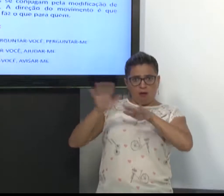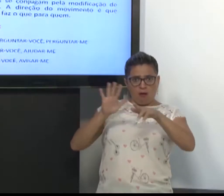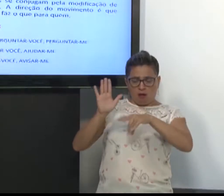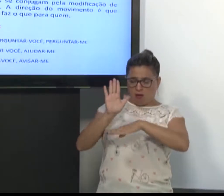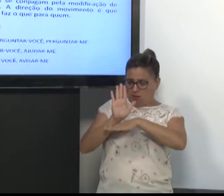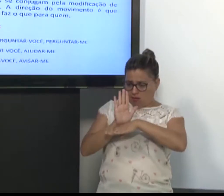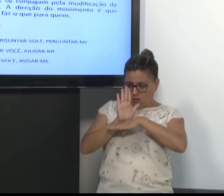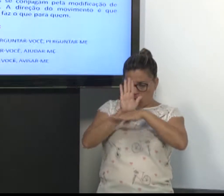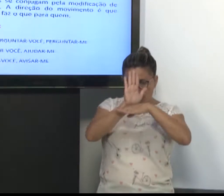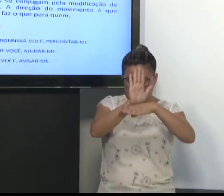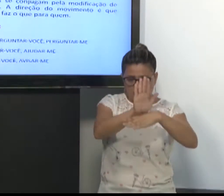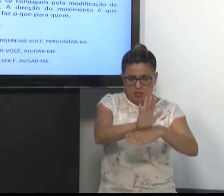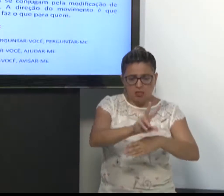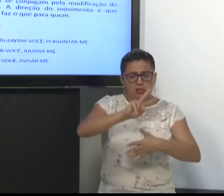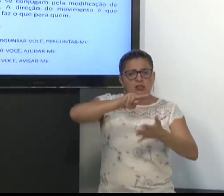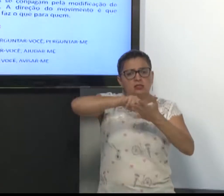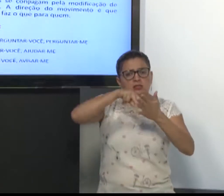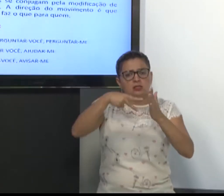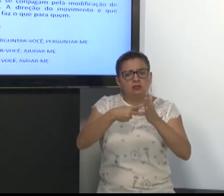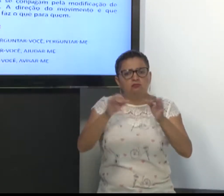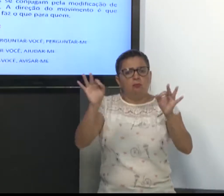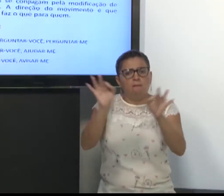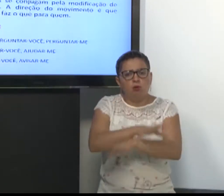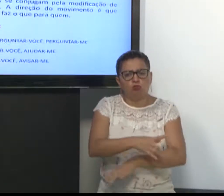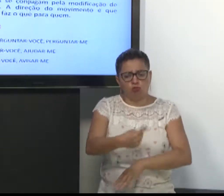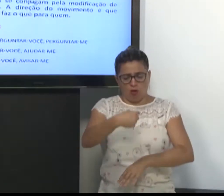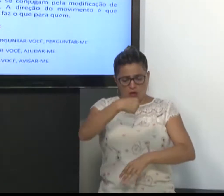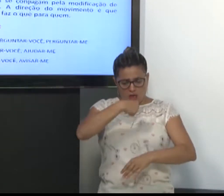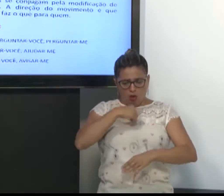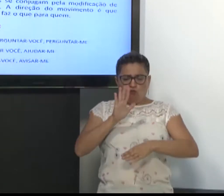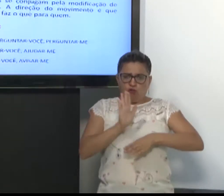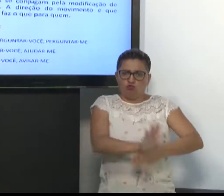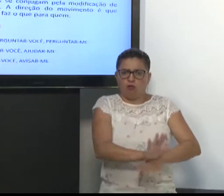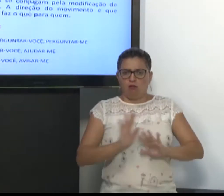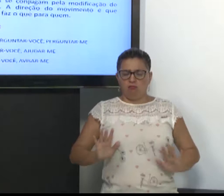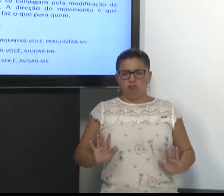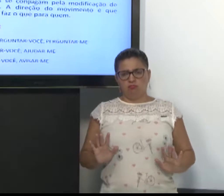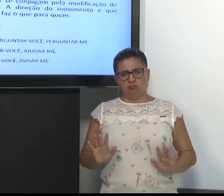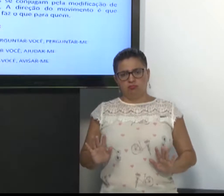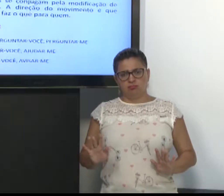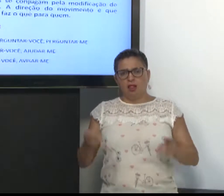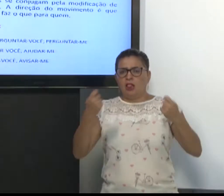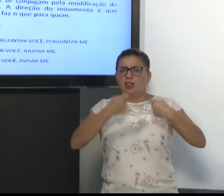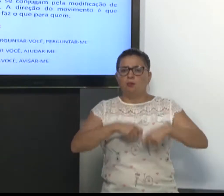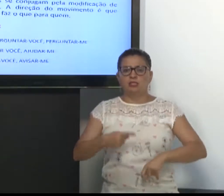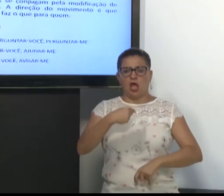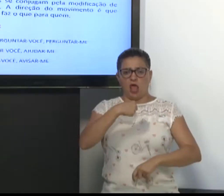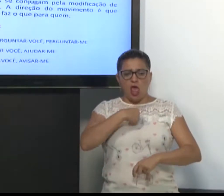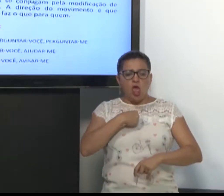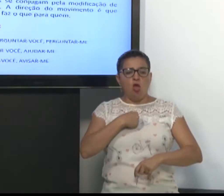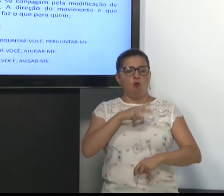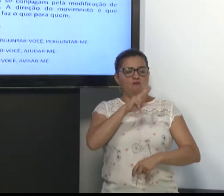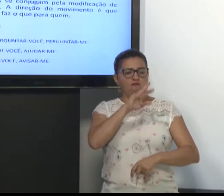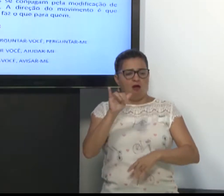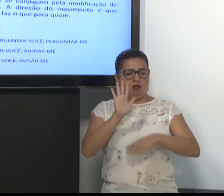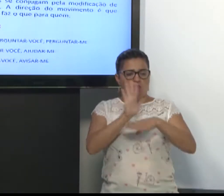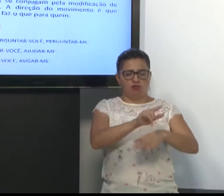Se o movimento e a direção da minha mão está para frente, está significando que eu vou ajudar a pessoa que está à minha frente.